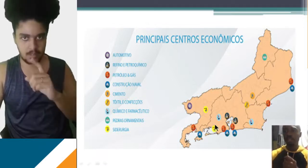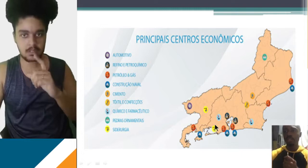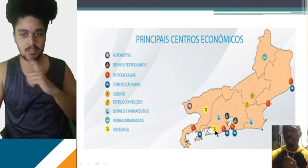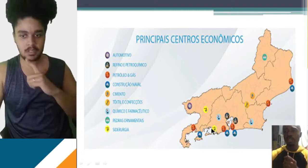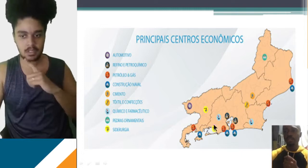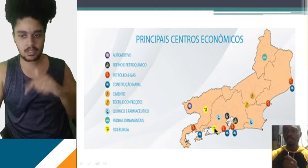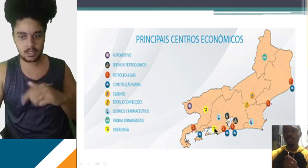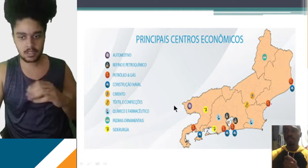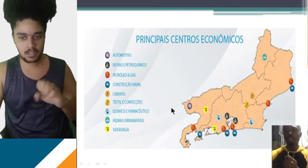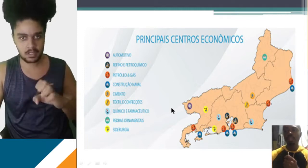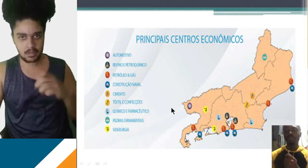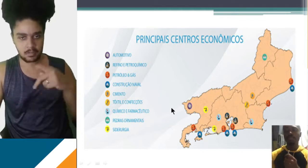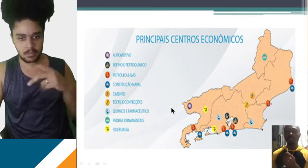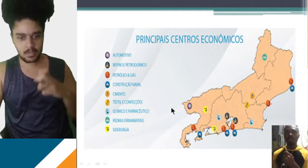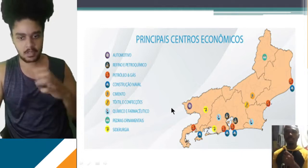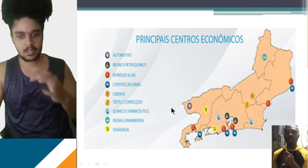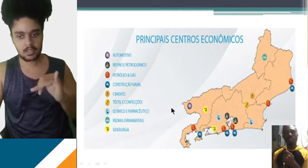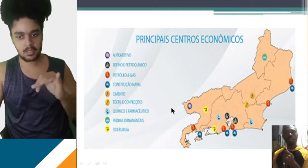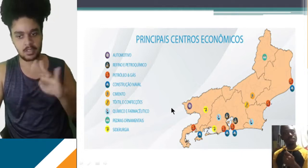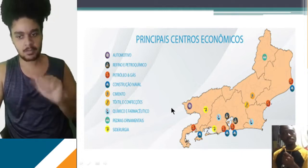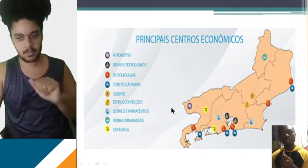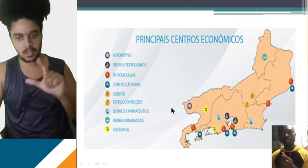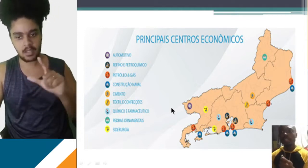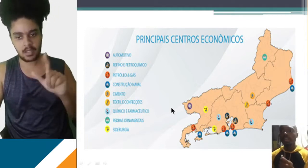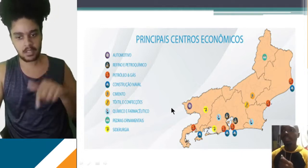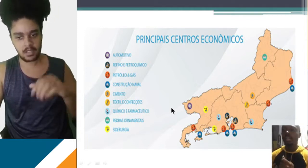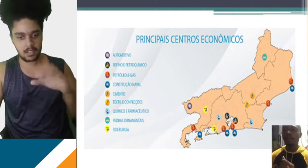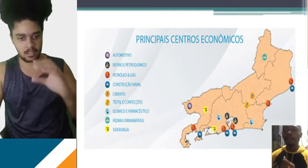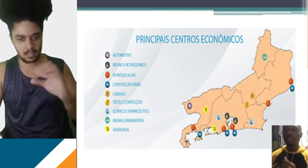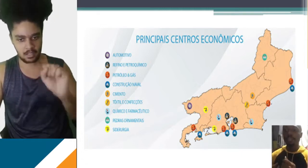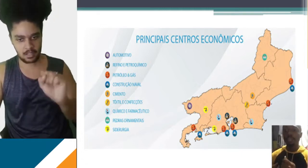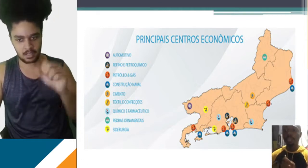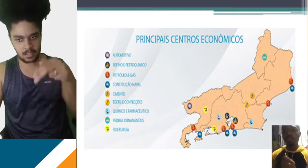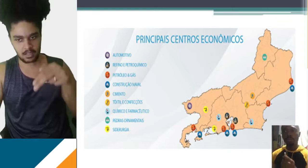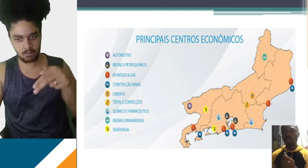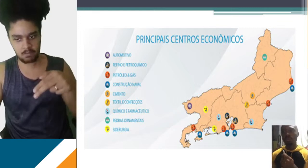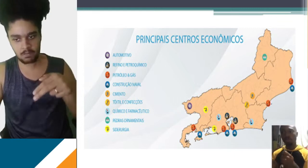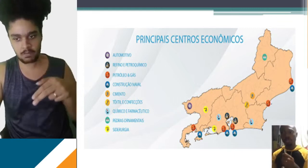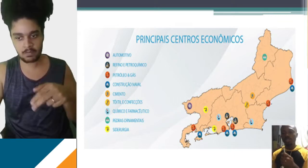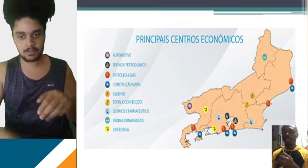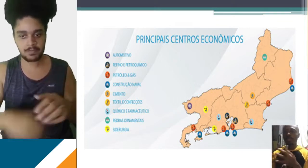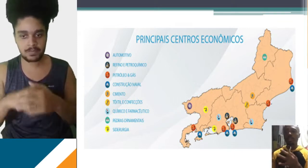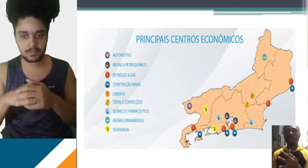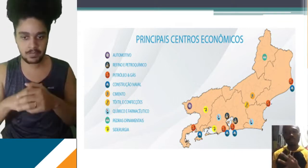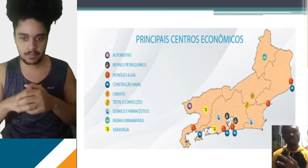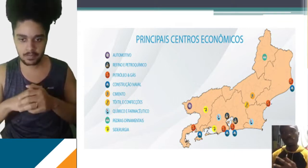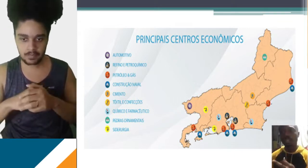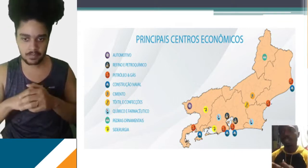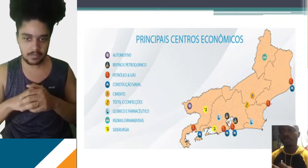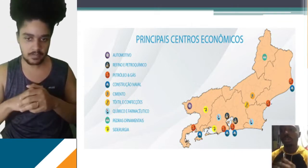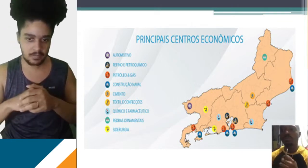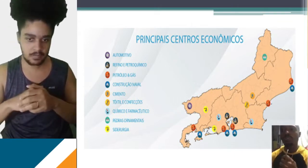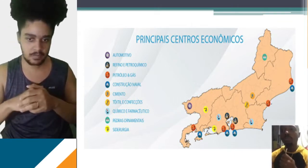beirando a Baía de Sepitiba, que fica em Santa Cruz, que é a TKCSN, que é uma empresa que produz, como o nome já diz, Ela trabalha com